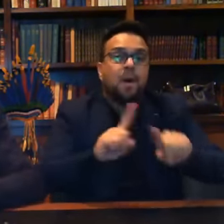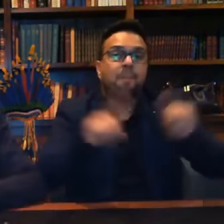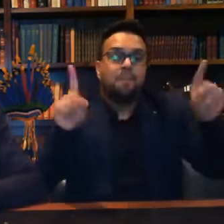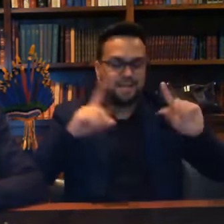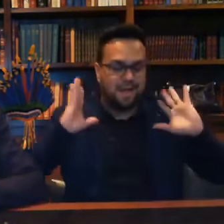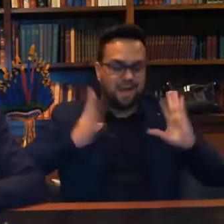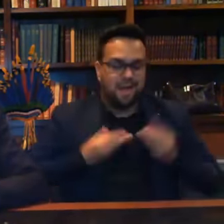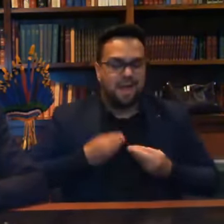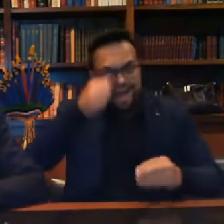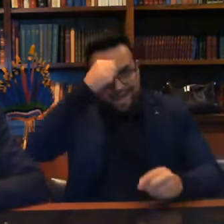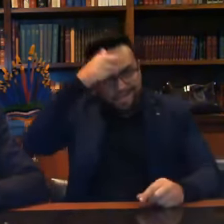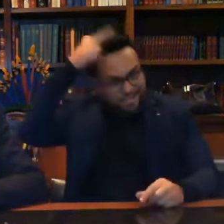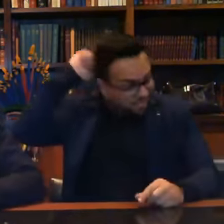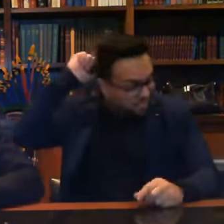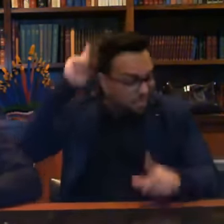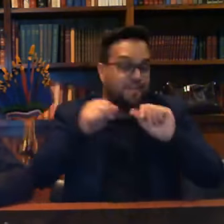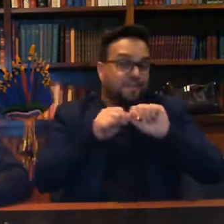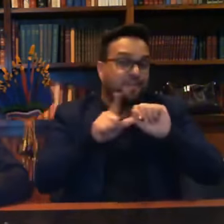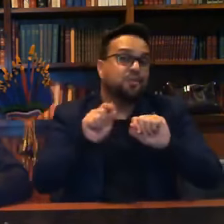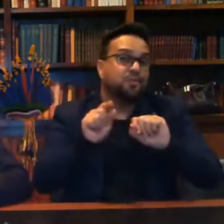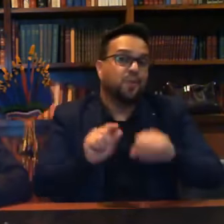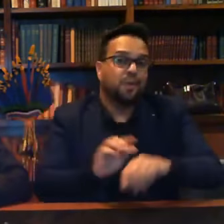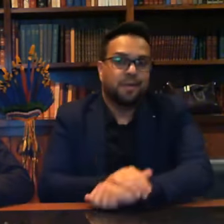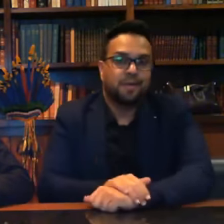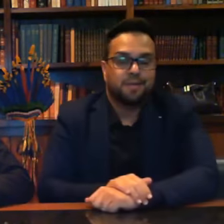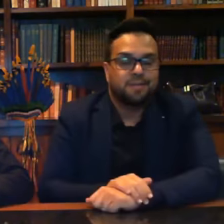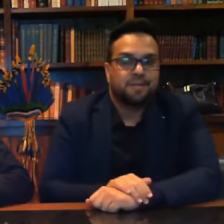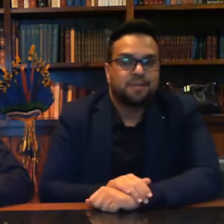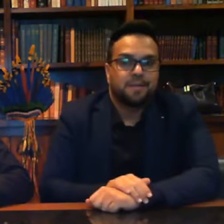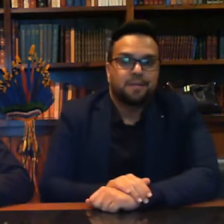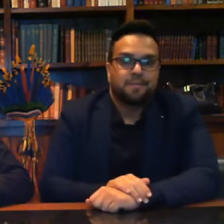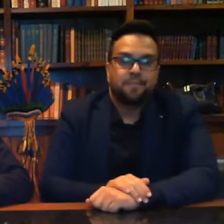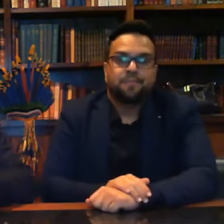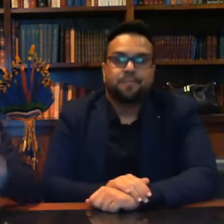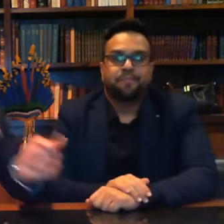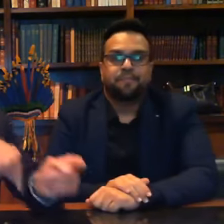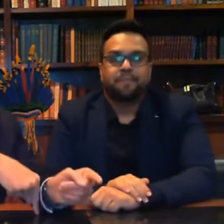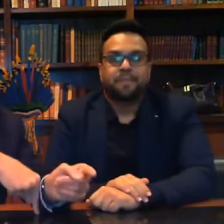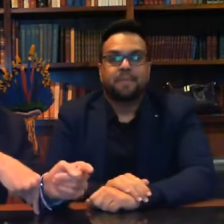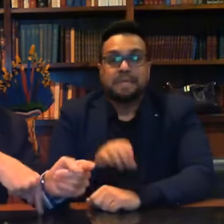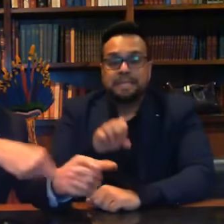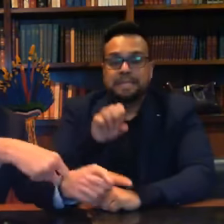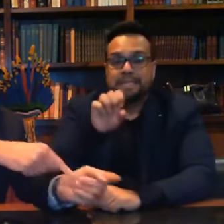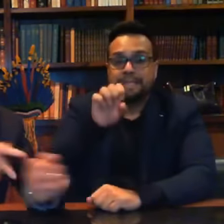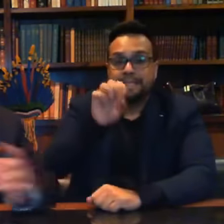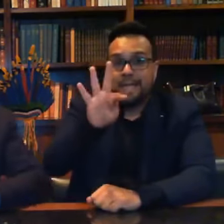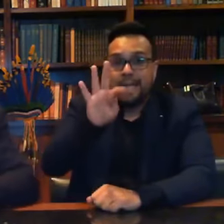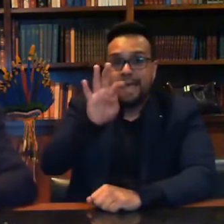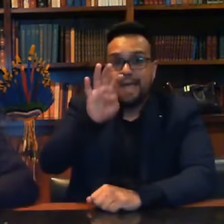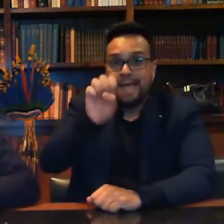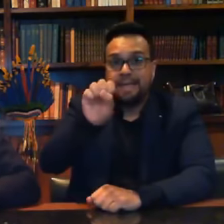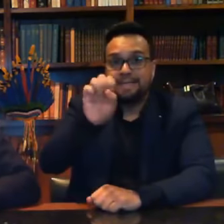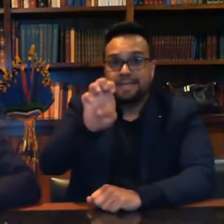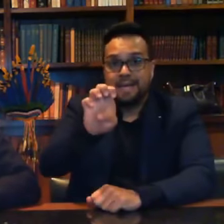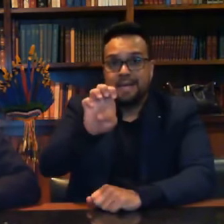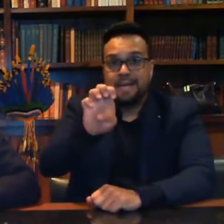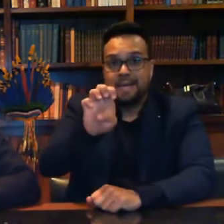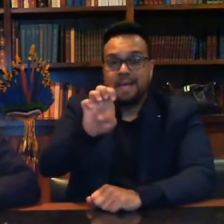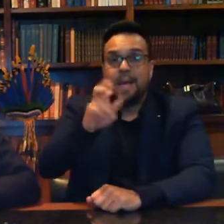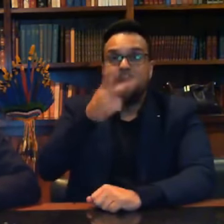Alexandre Moraes faz agora? É o que chuta lá no TSE para ele mesmo pegar aqui no Supremo.